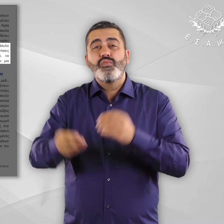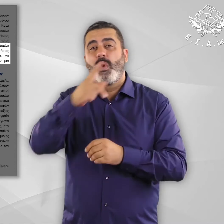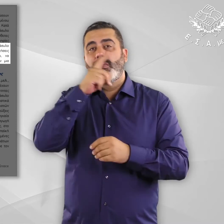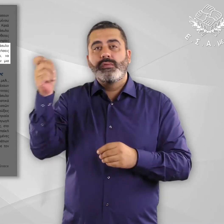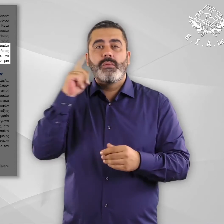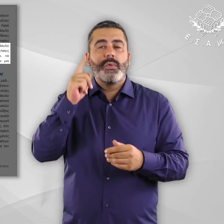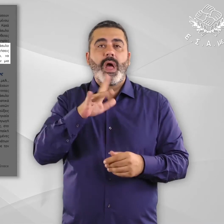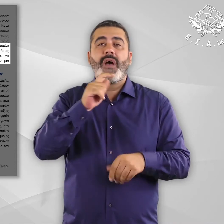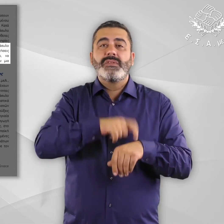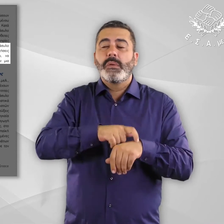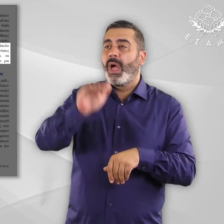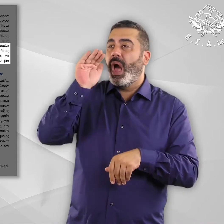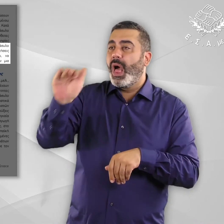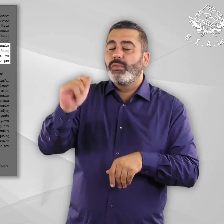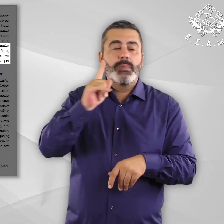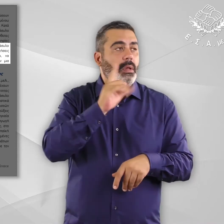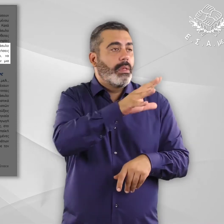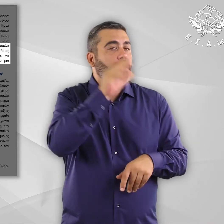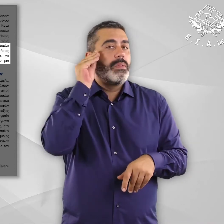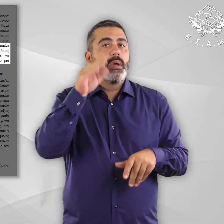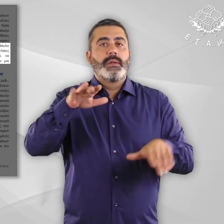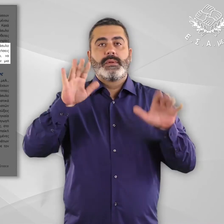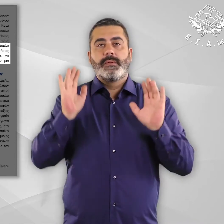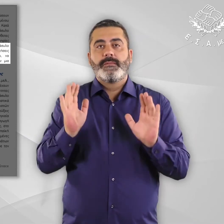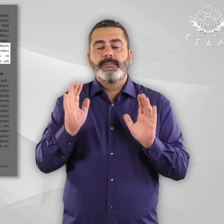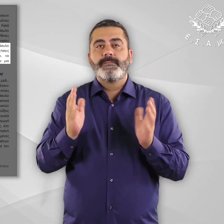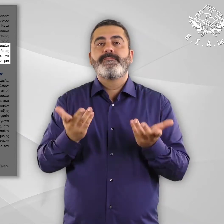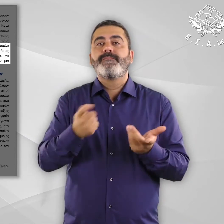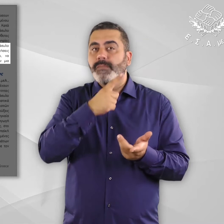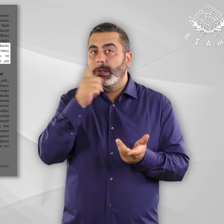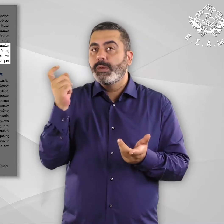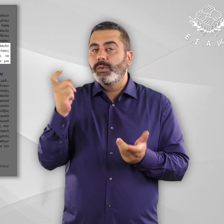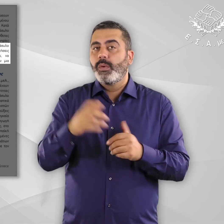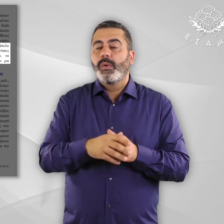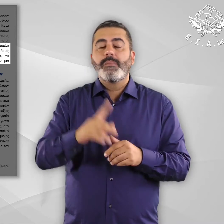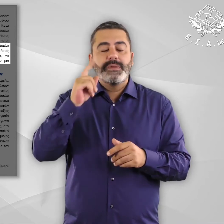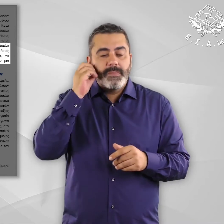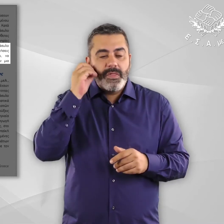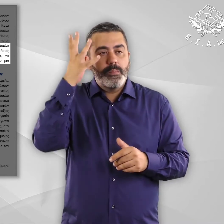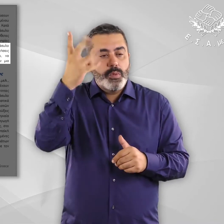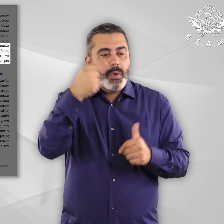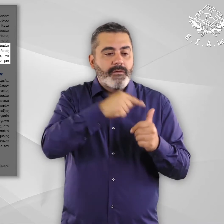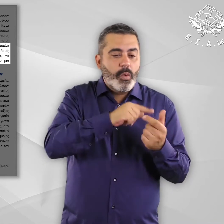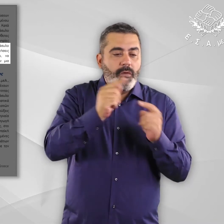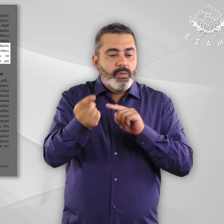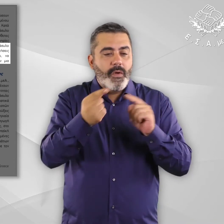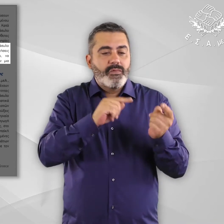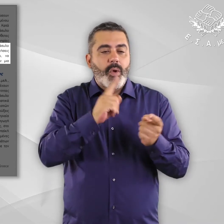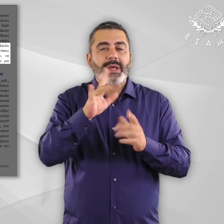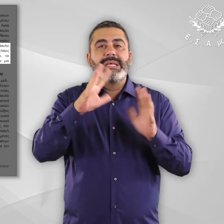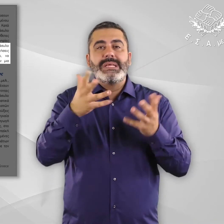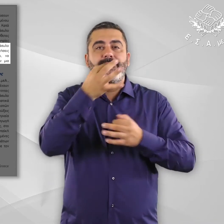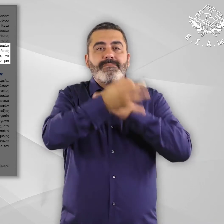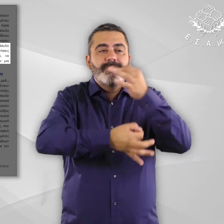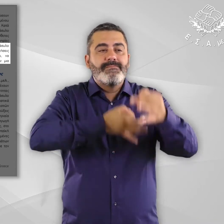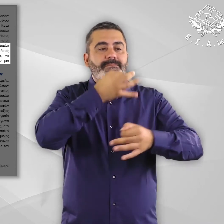δυσκολότερο να κατανοήσουν τις ερωτήσεις που τους υποβάλλονται κατά τη συνέντευξη ασύλου. Να ανακαλέσουν στη μνήμη τους γεγονότα ή να παρέχουν